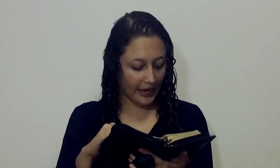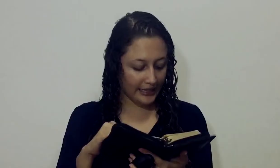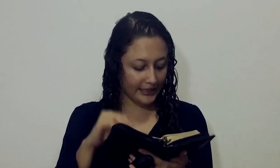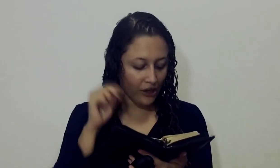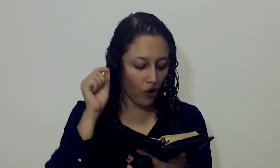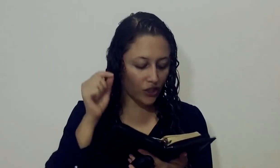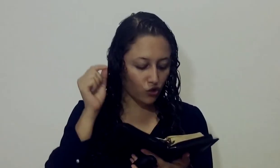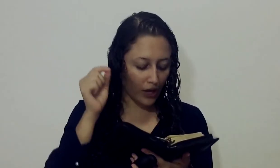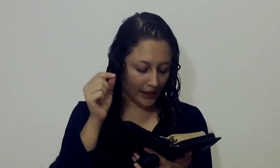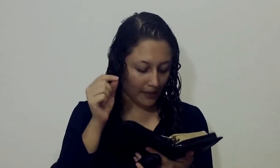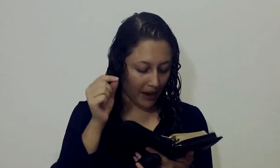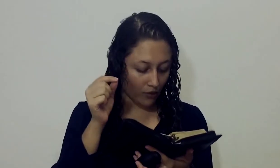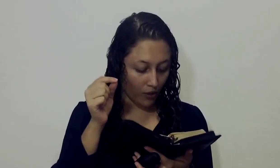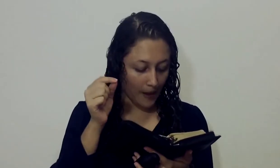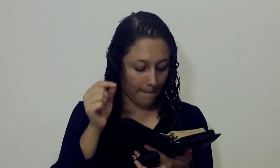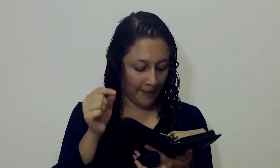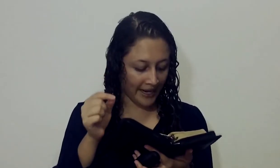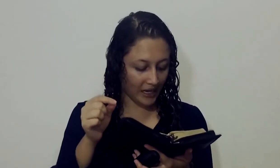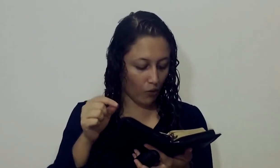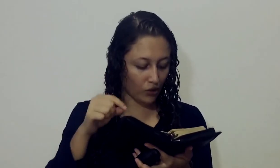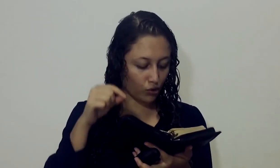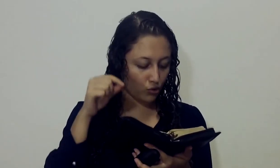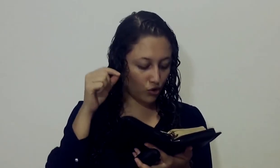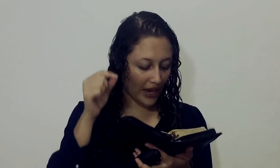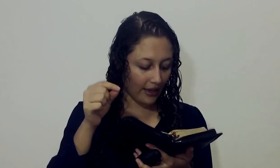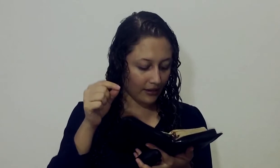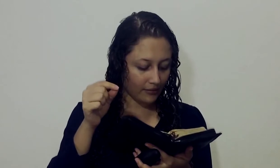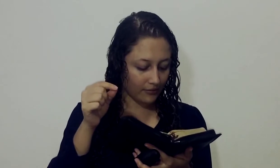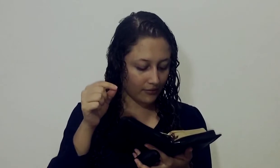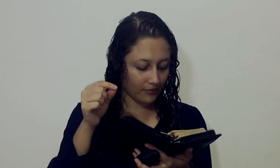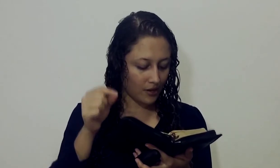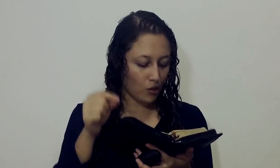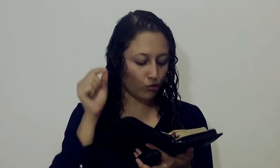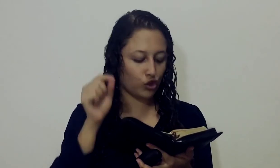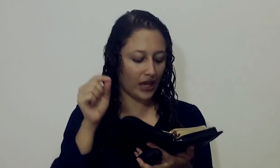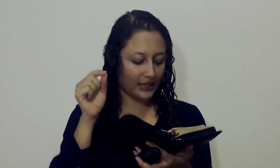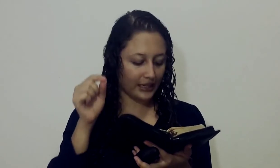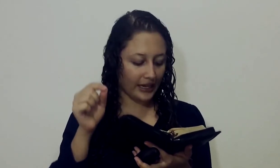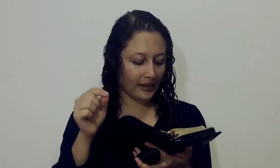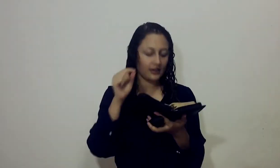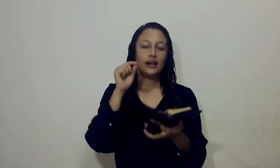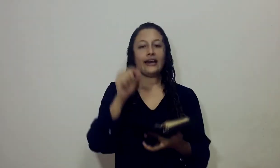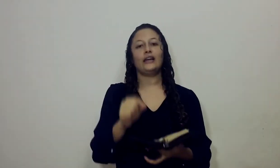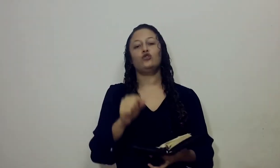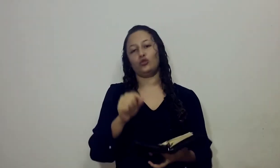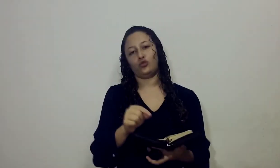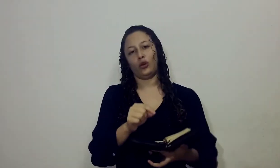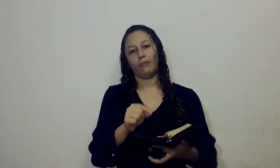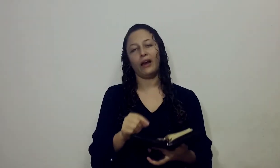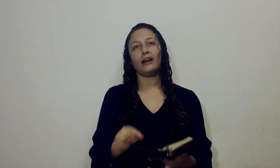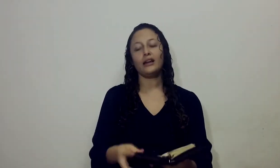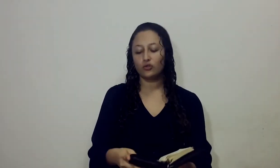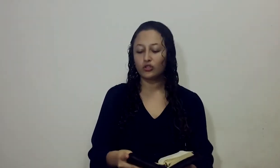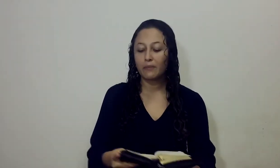Les digo esto de antemano Para que cuando sucedan Ustedes crean Que yo